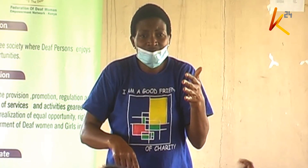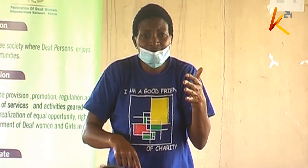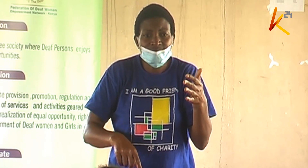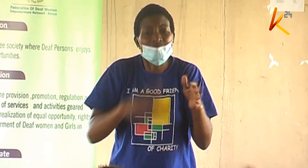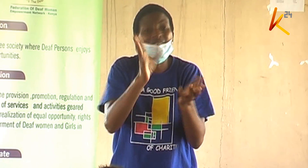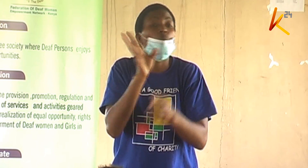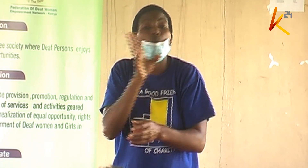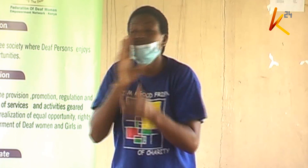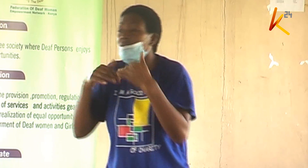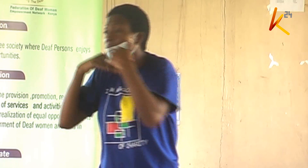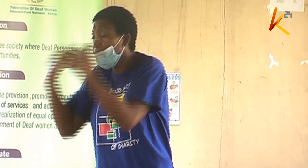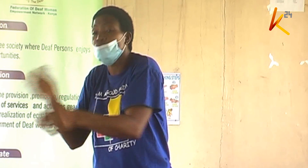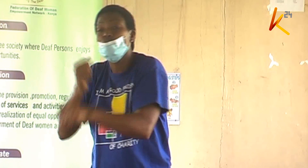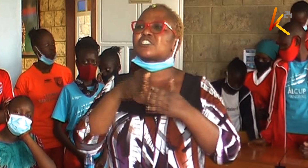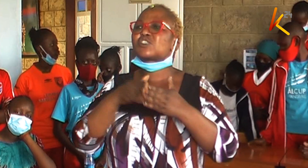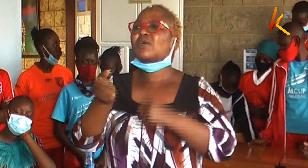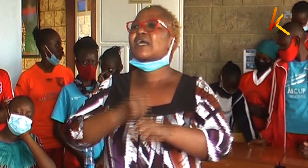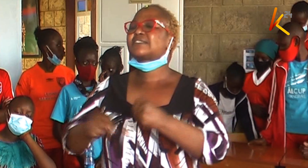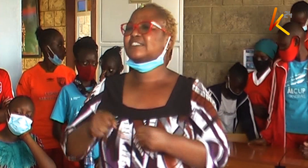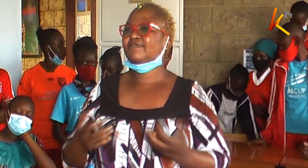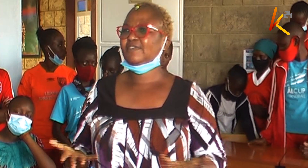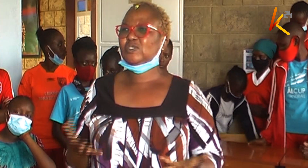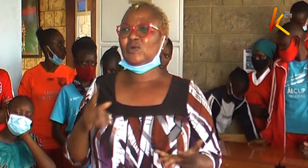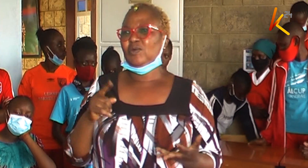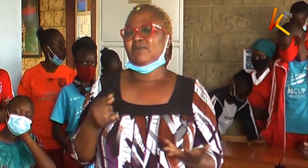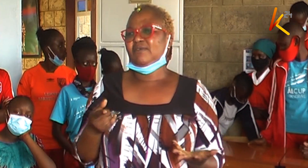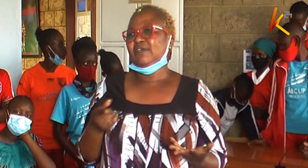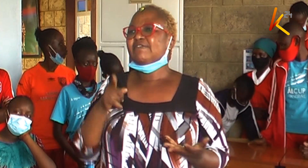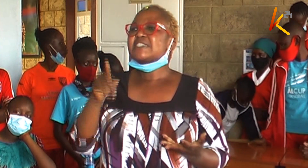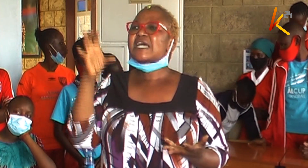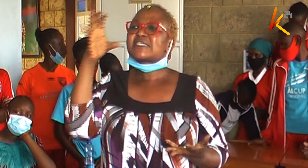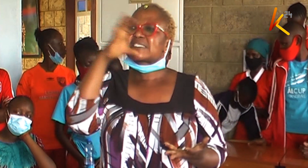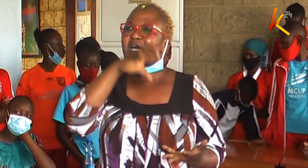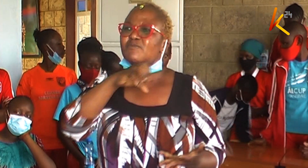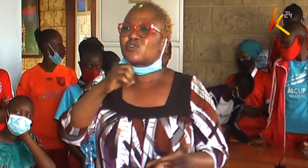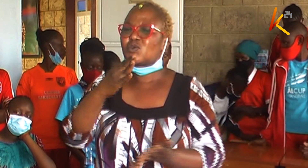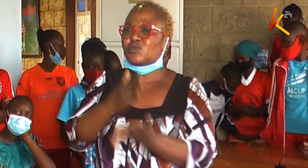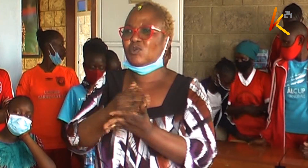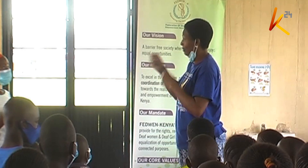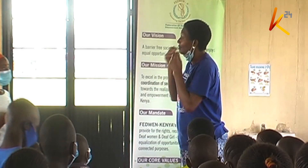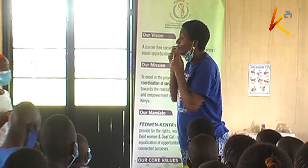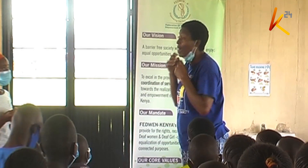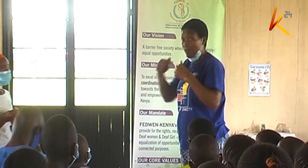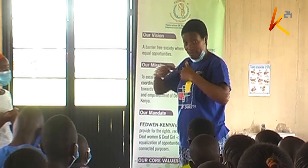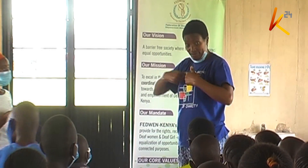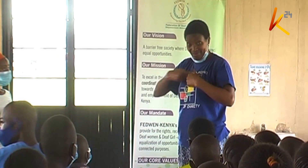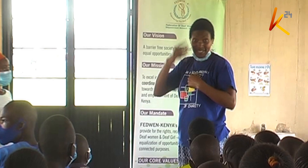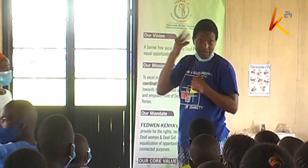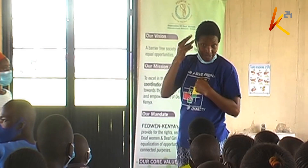na kiuka magizo ya uzera ya afya, au kutovana hivyo kutofikisha ujumbe kwa kusudiwa. We must remove